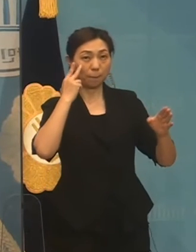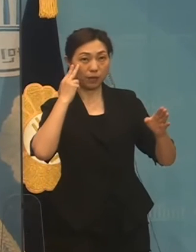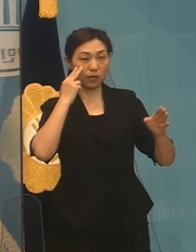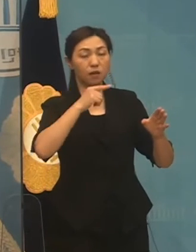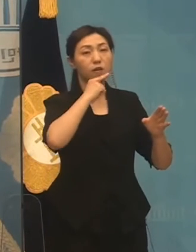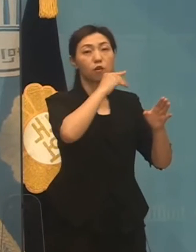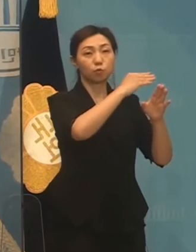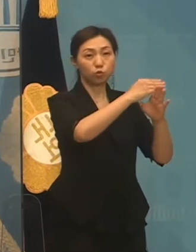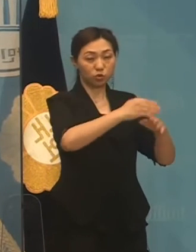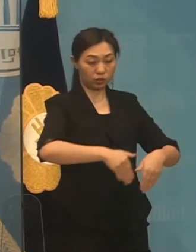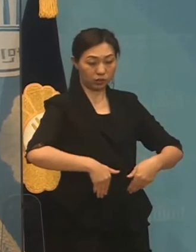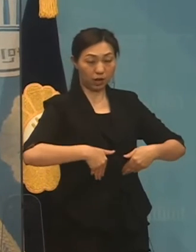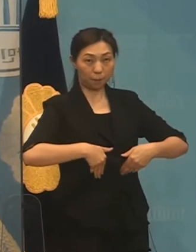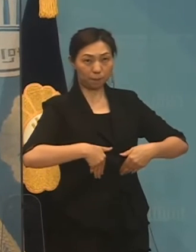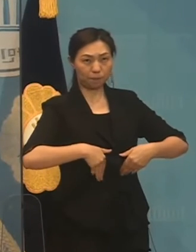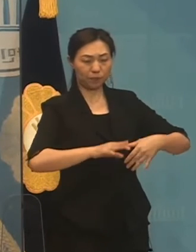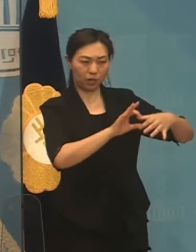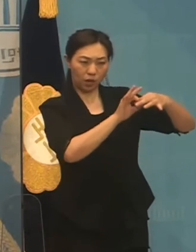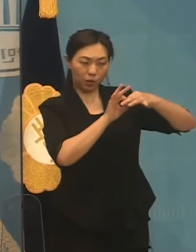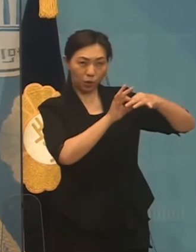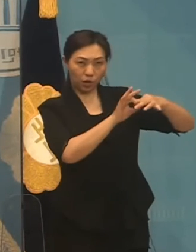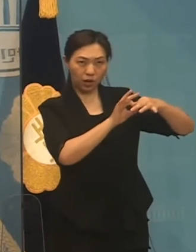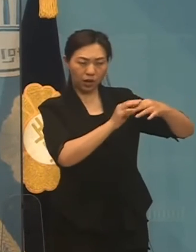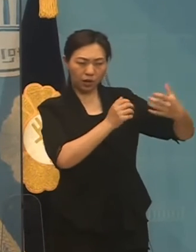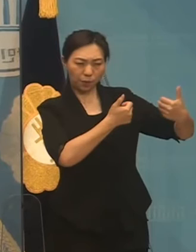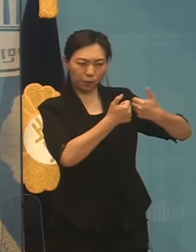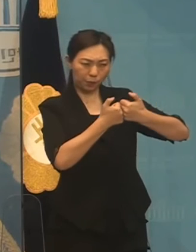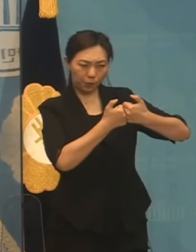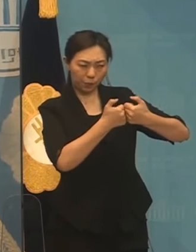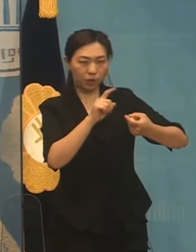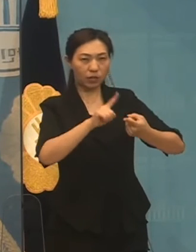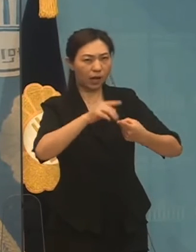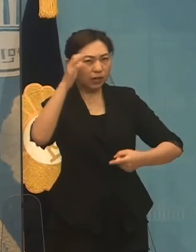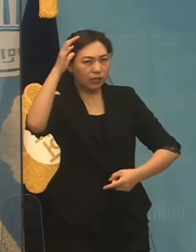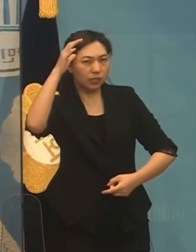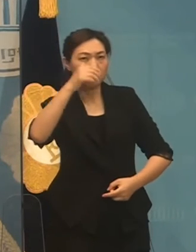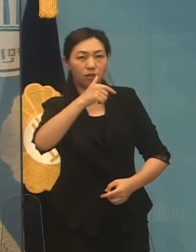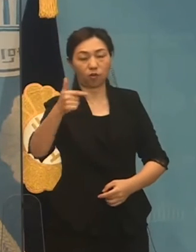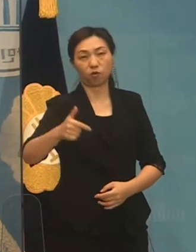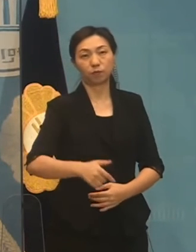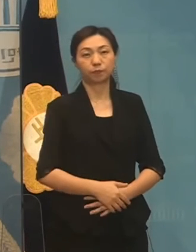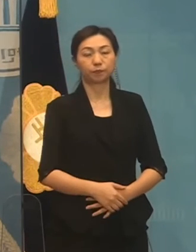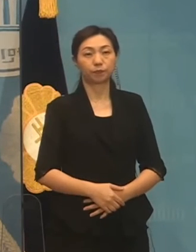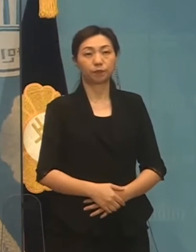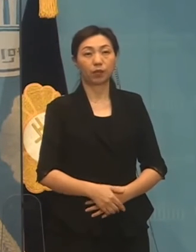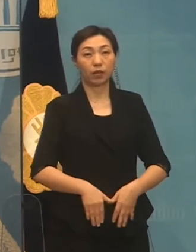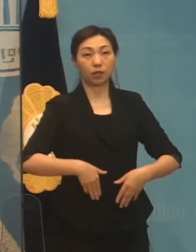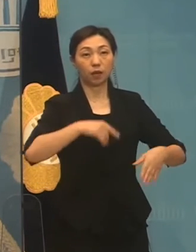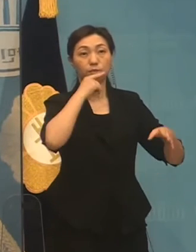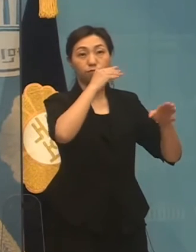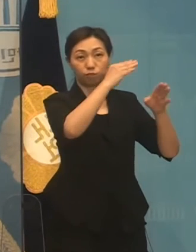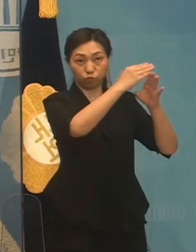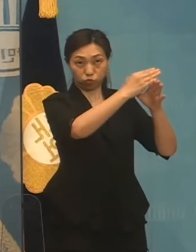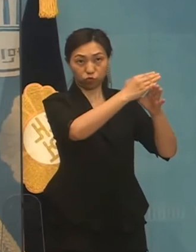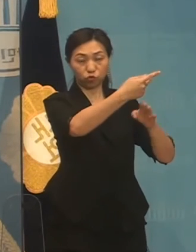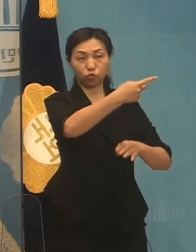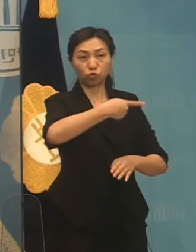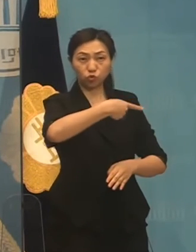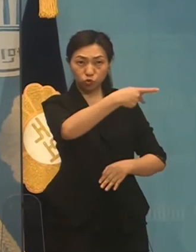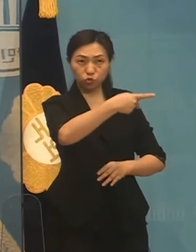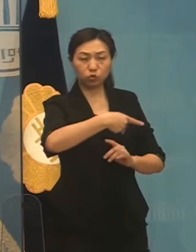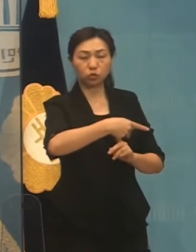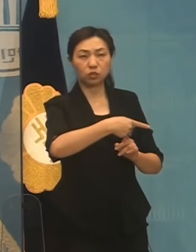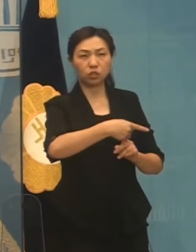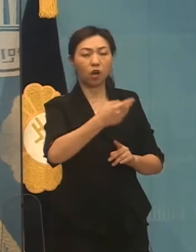관계 개선에 대한 기대가 더욱 커지고 있습니다. 남북한국은 최근 미사일